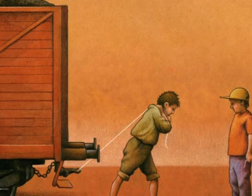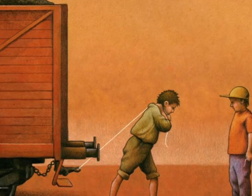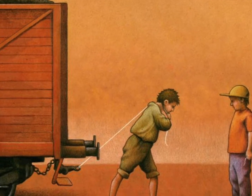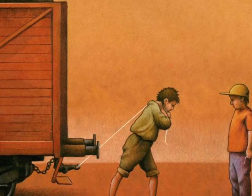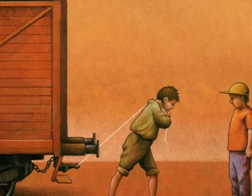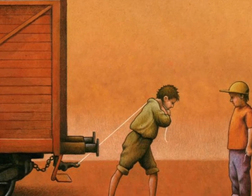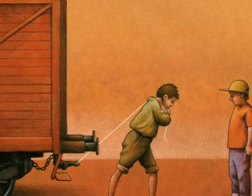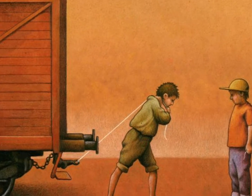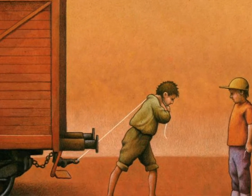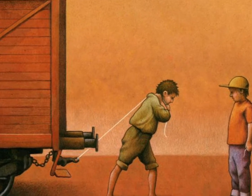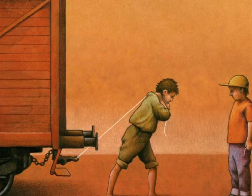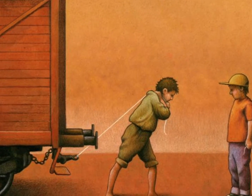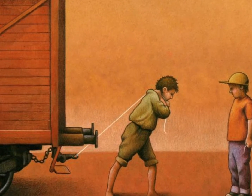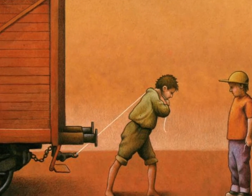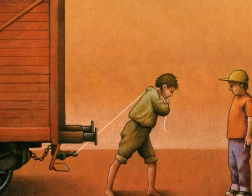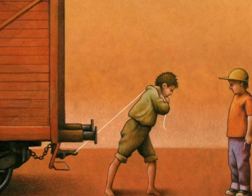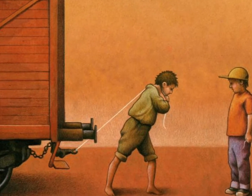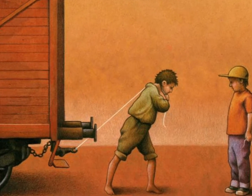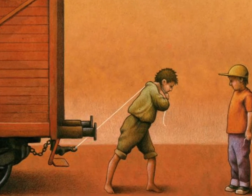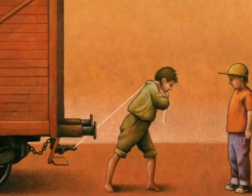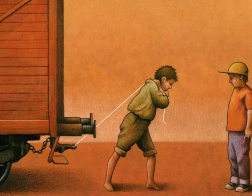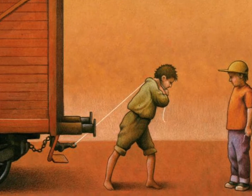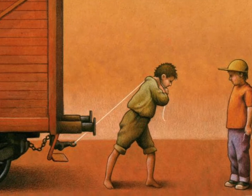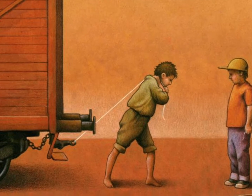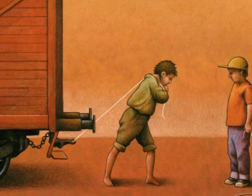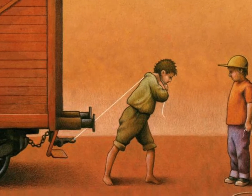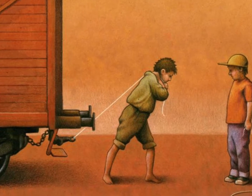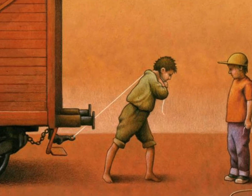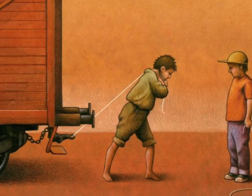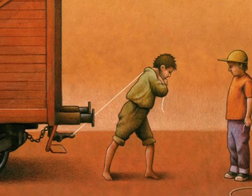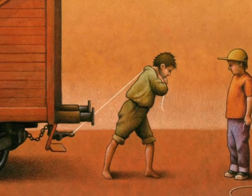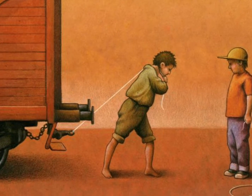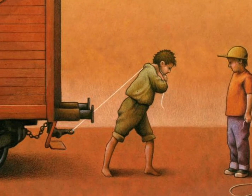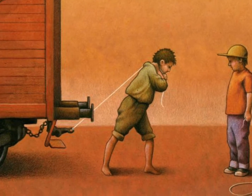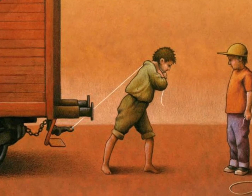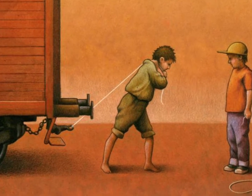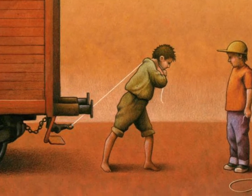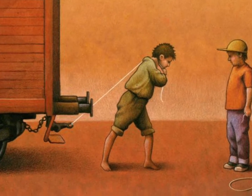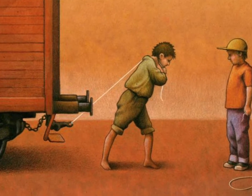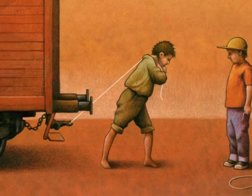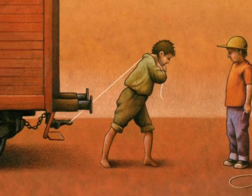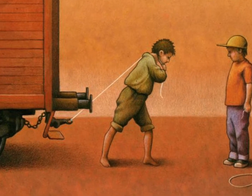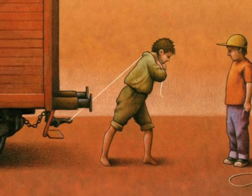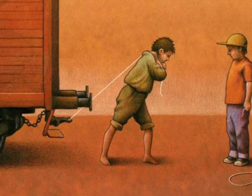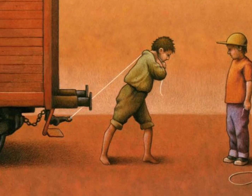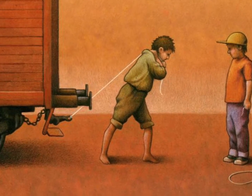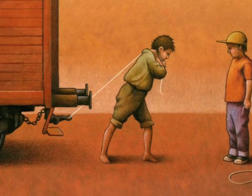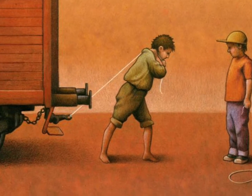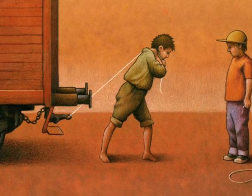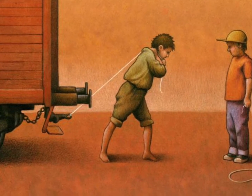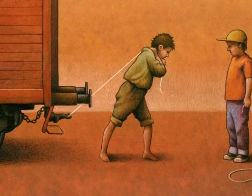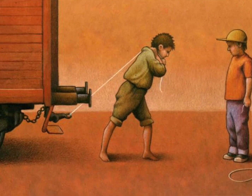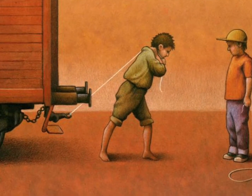criança, certo? Puxando ali o trem, né? Enquanto a outra está